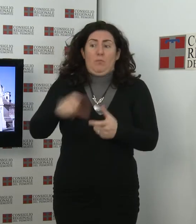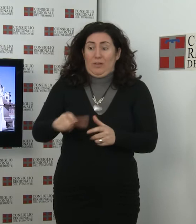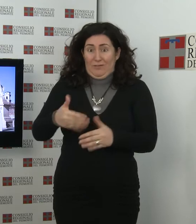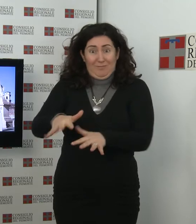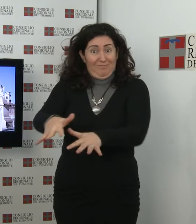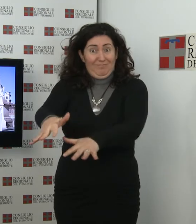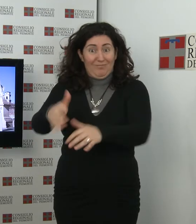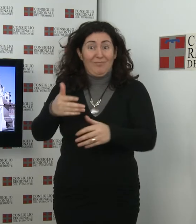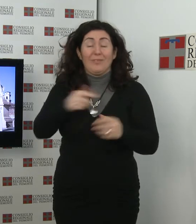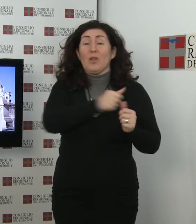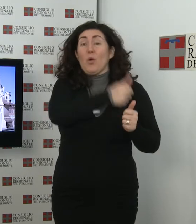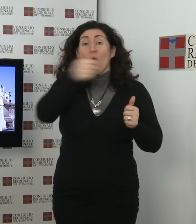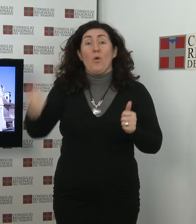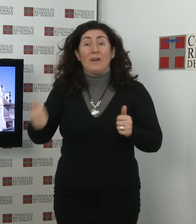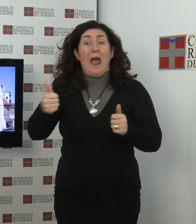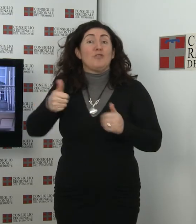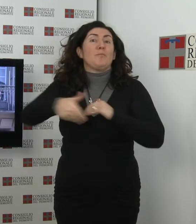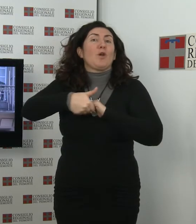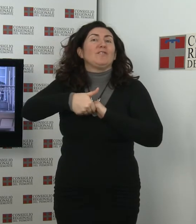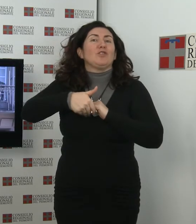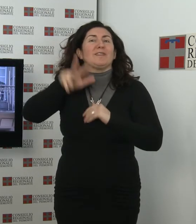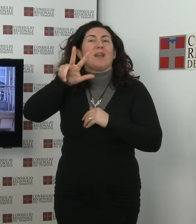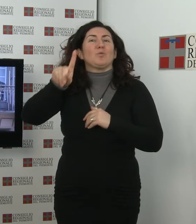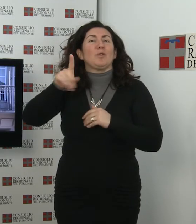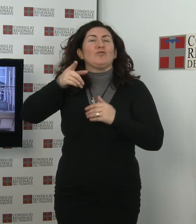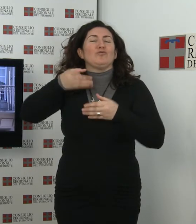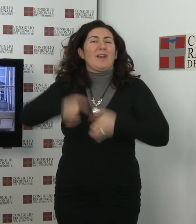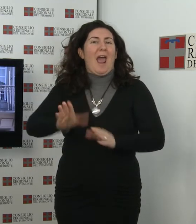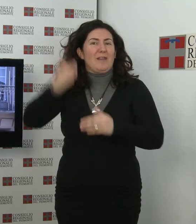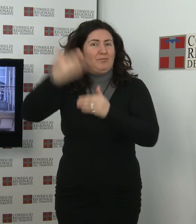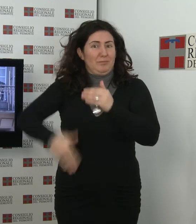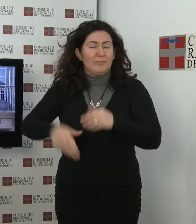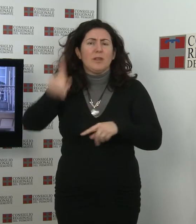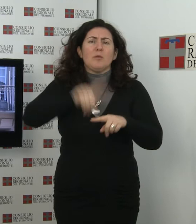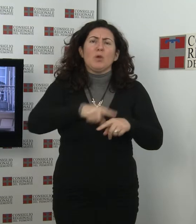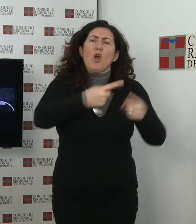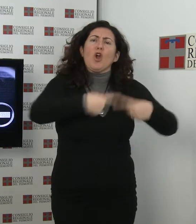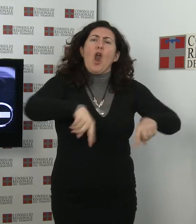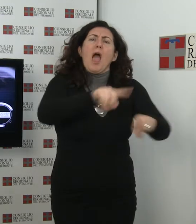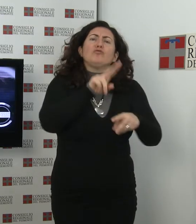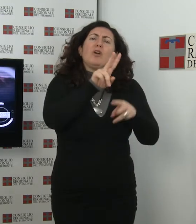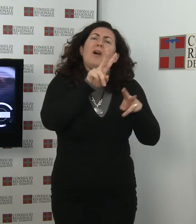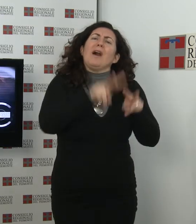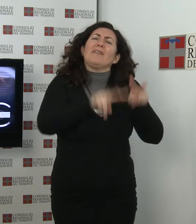provvisorio il 31 gennaio, sia per raccogliere le osservazioni del Collegio dei Revisori. Musica